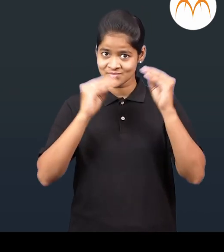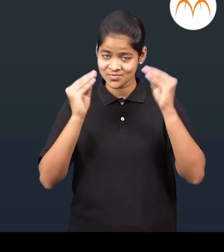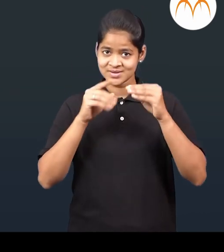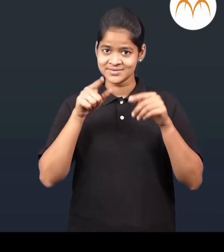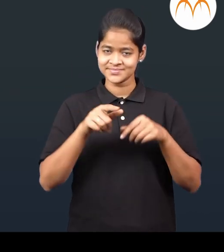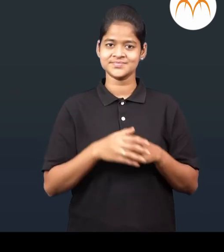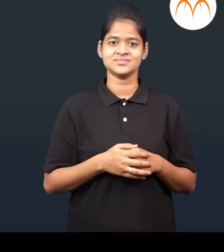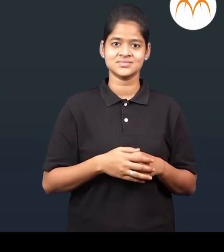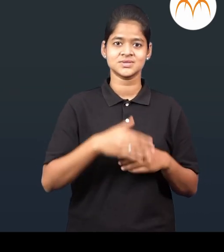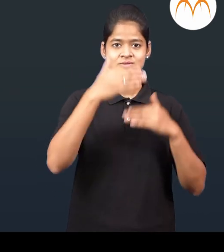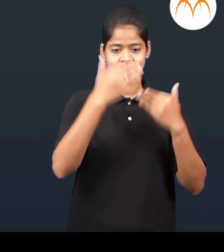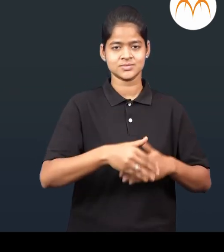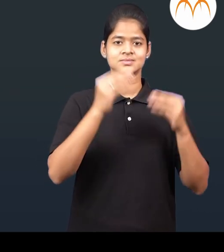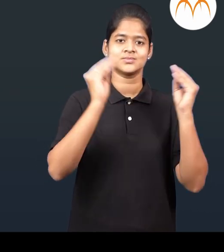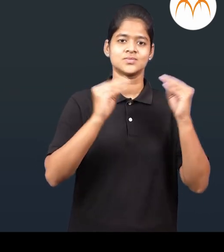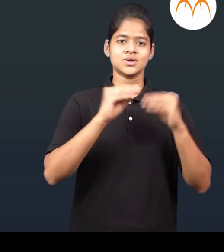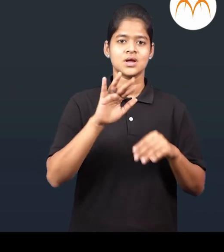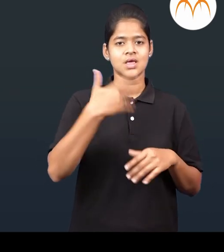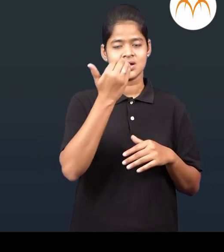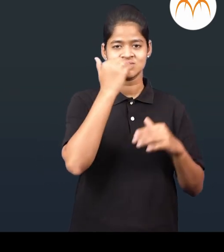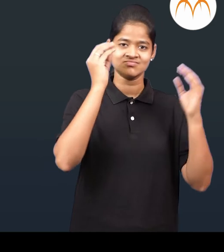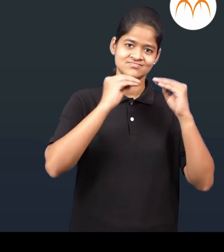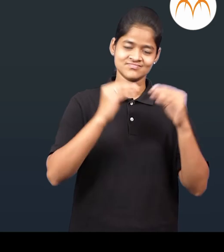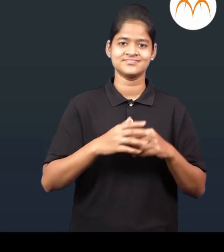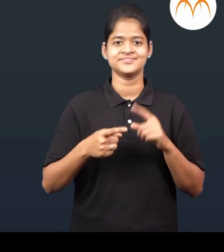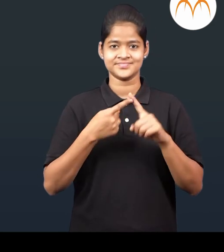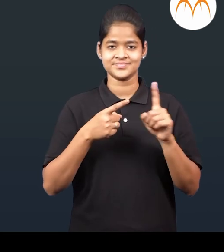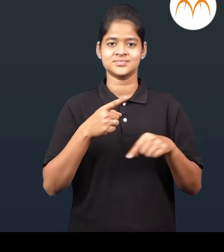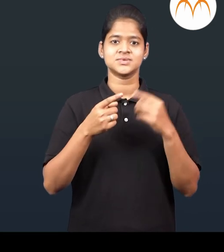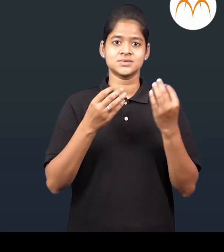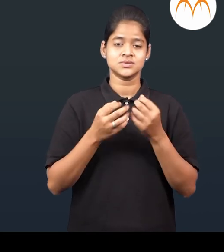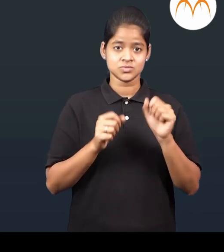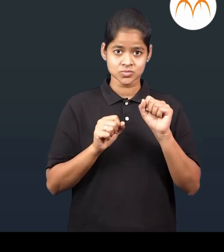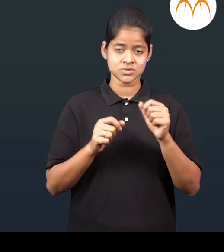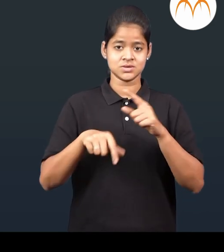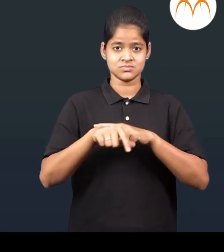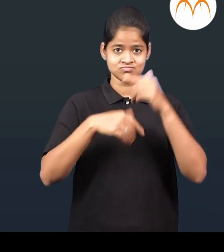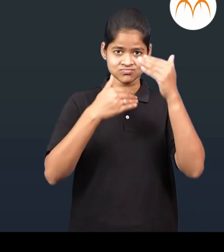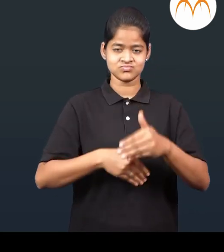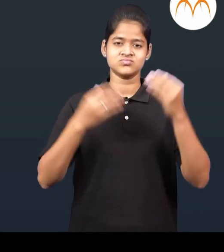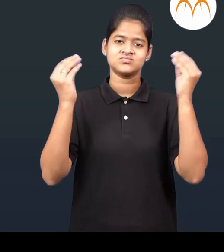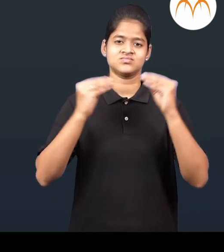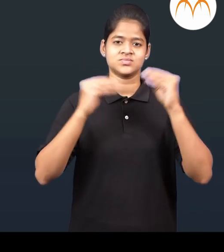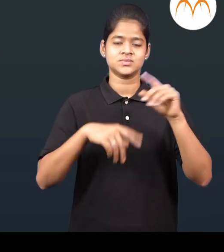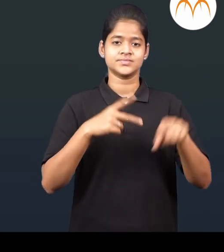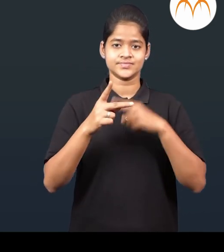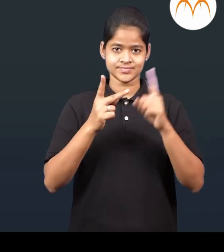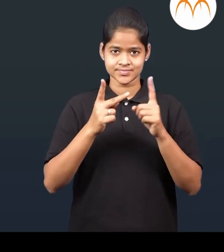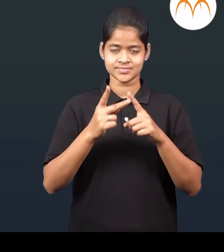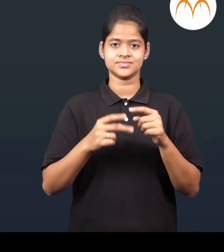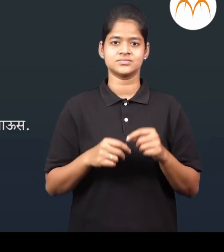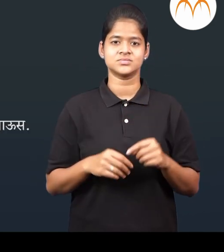अउकाली पावश, मोस्मी पावश, एक, विशिष्ट कालातच पड़नार पावश,